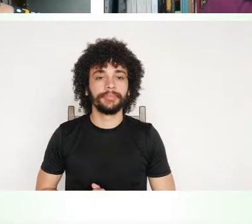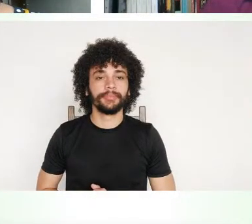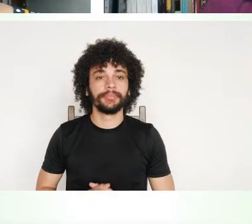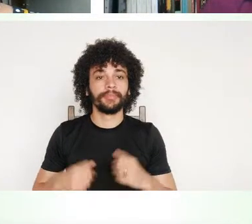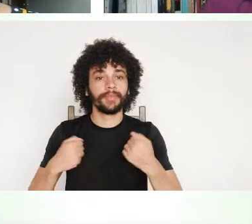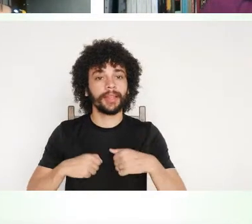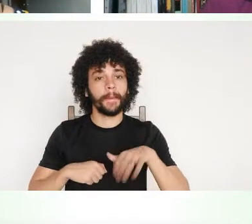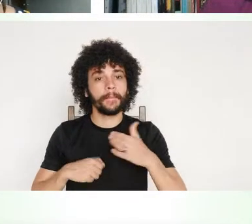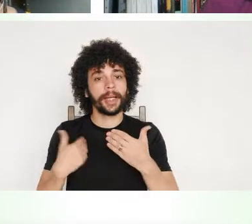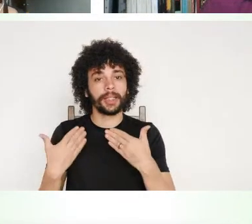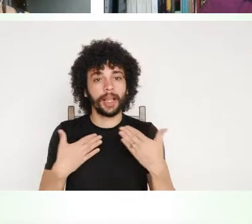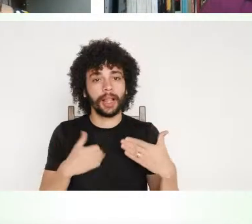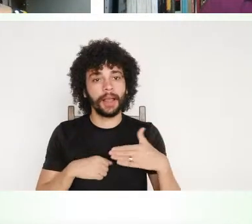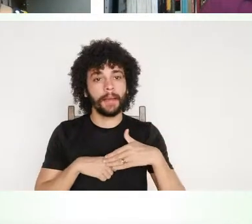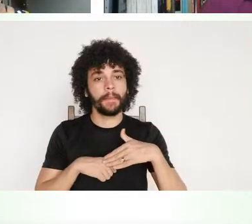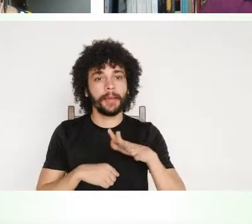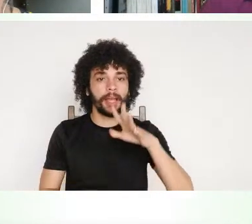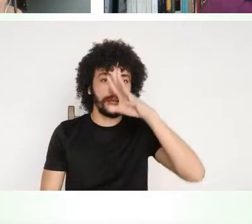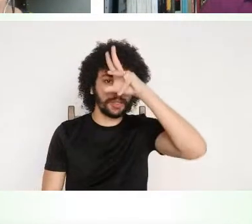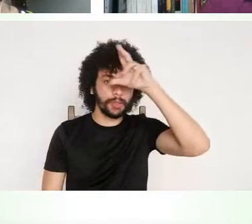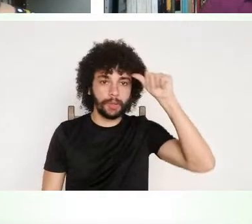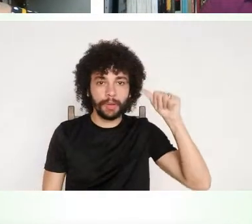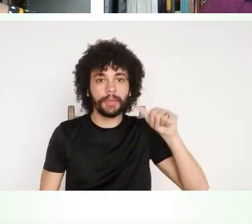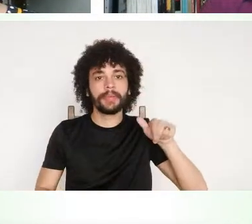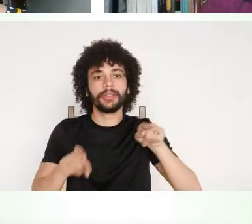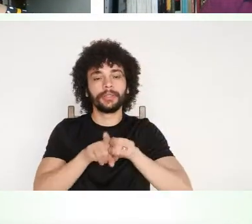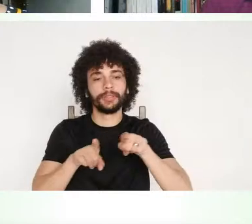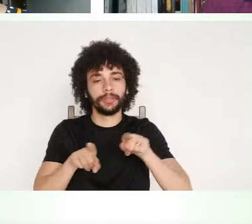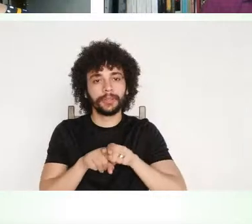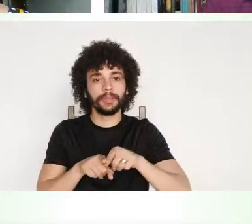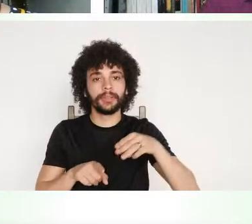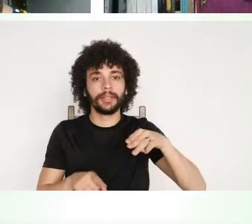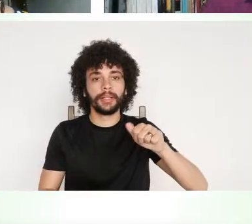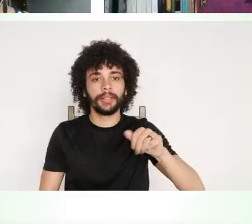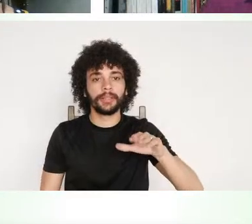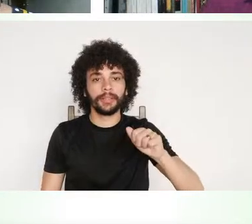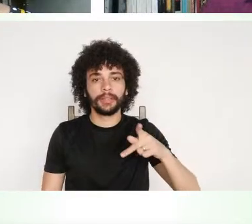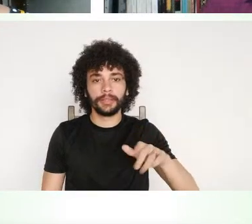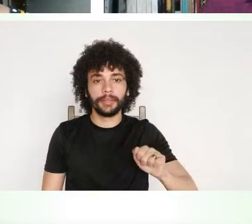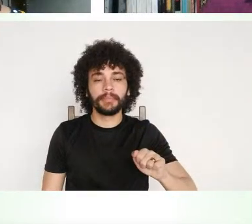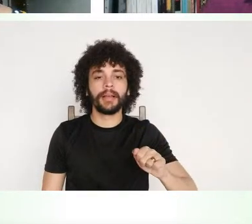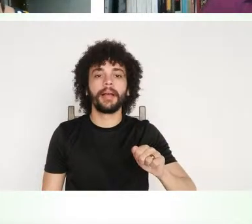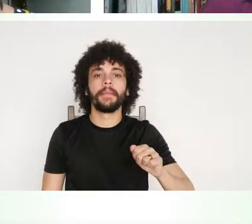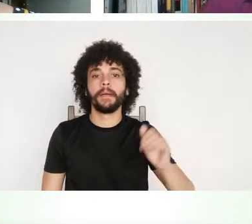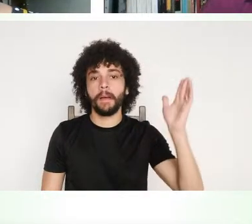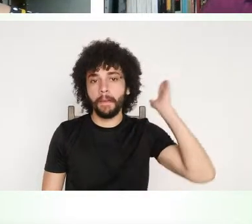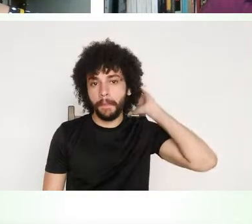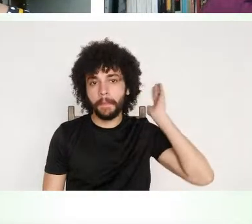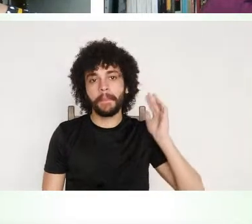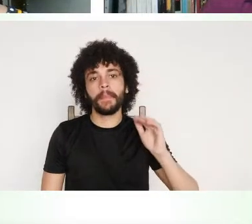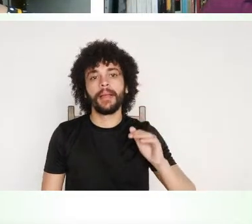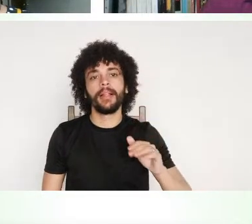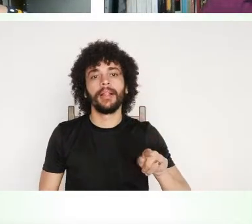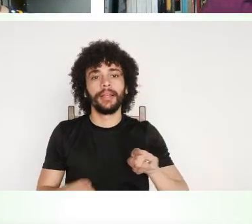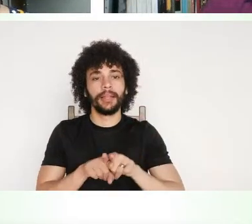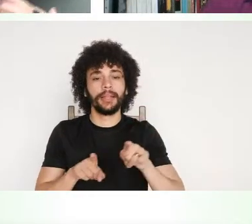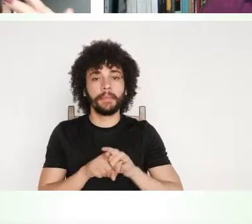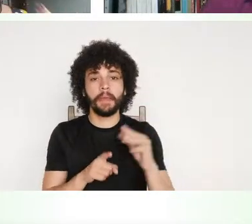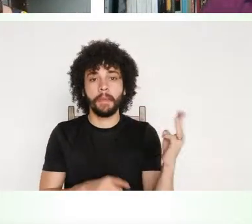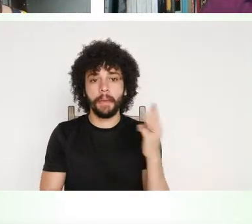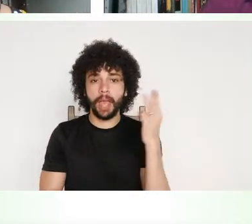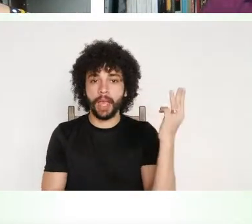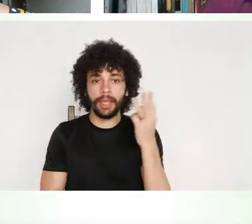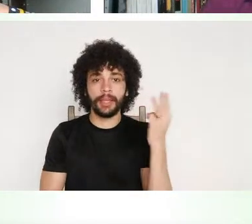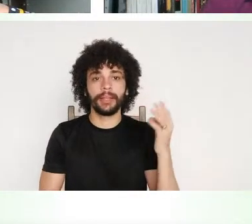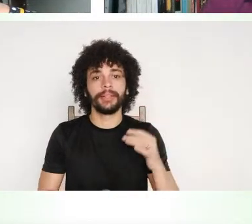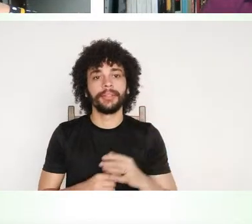mais com Amazonas, com Macapá, sabe, com Belém, com Maranhão, se voltar para a